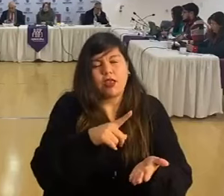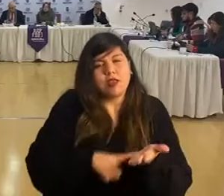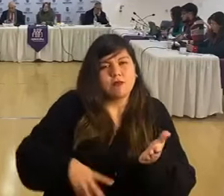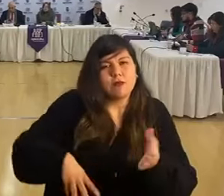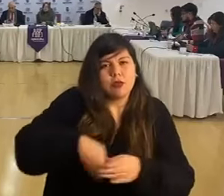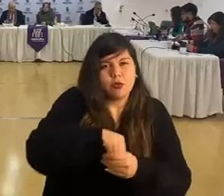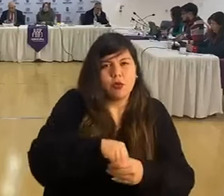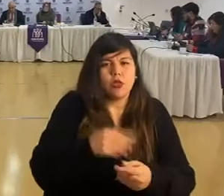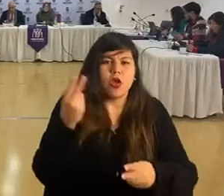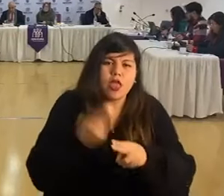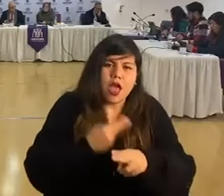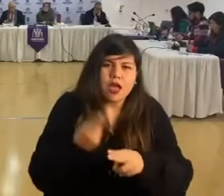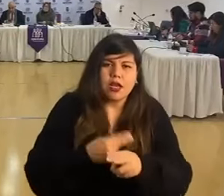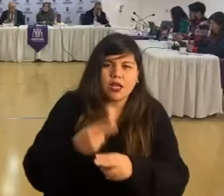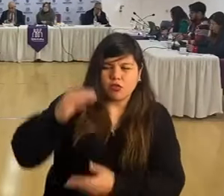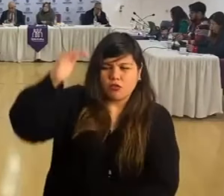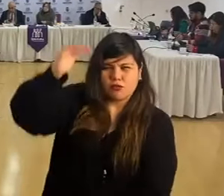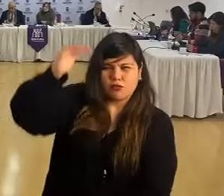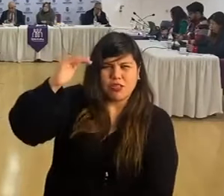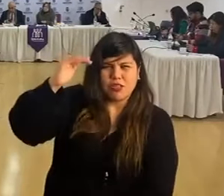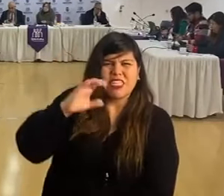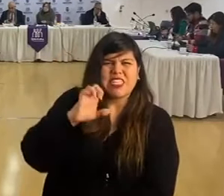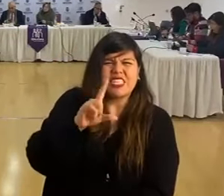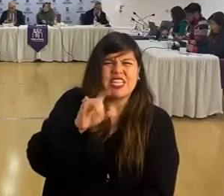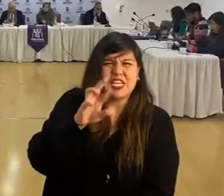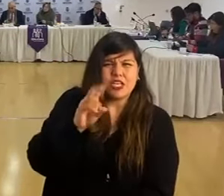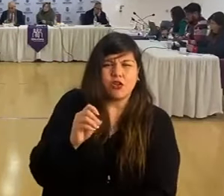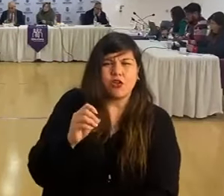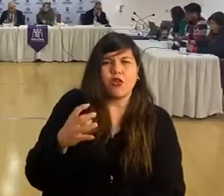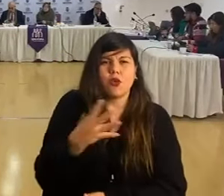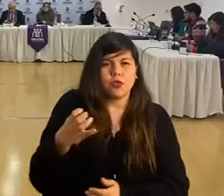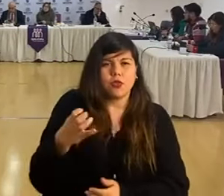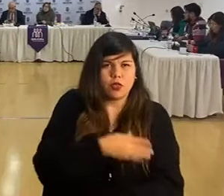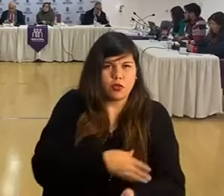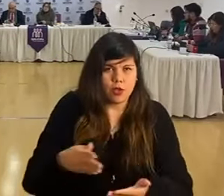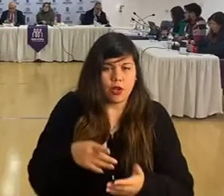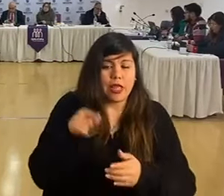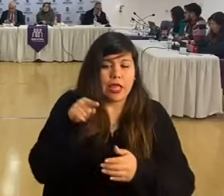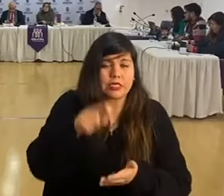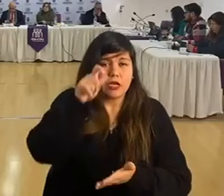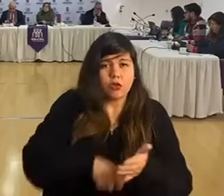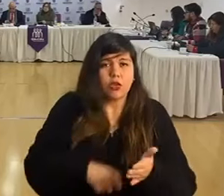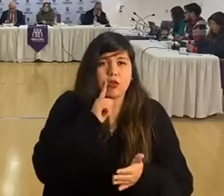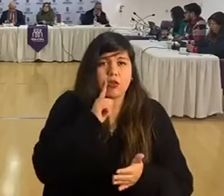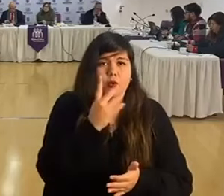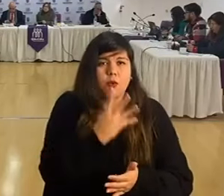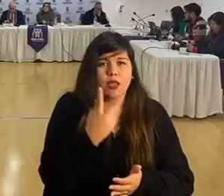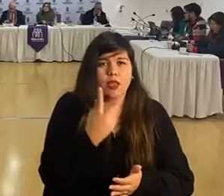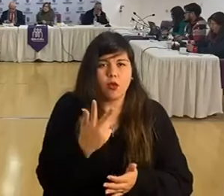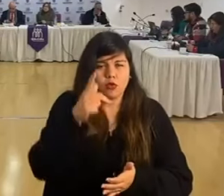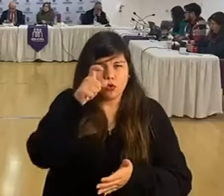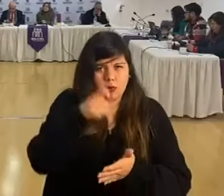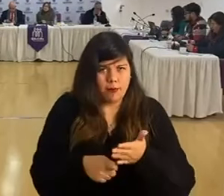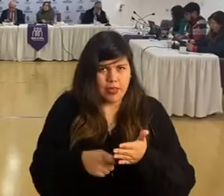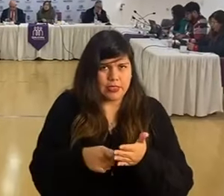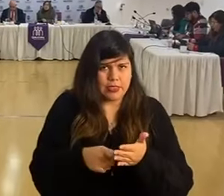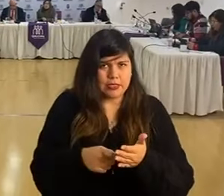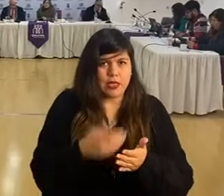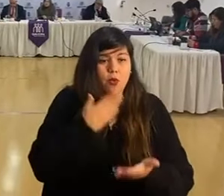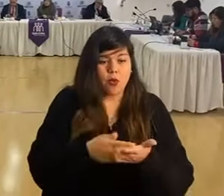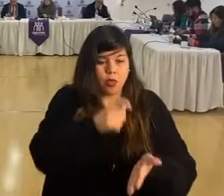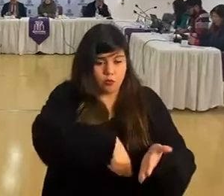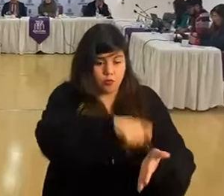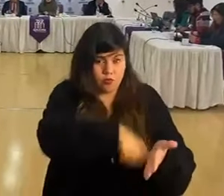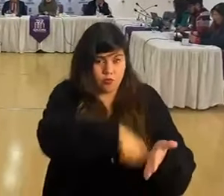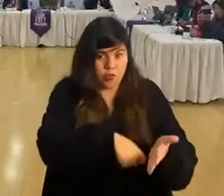y el arriendo de sus cilindros por 120 millones. Este contrato tiene una vigencia de 48 meses desde el acta